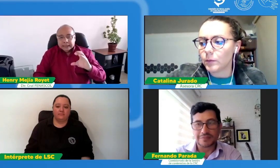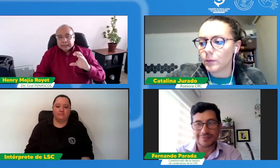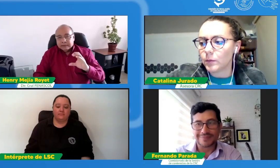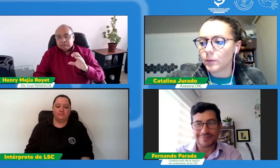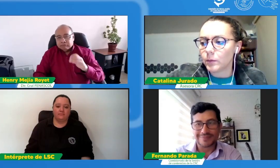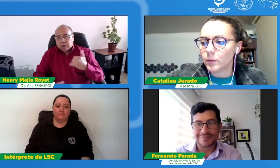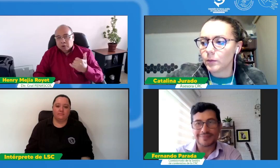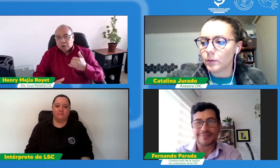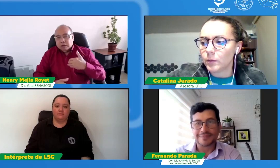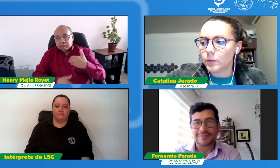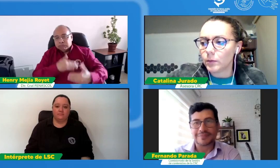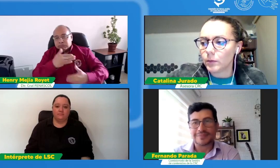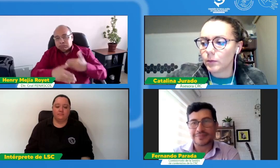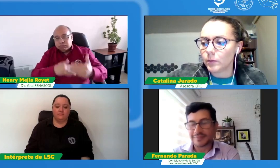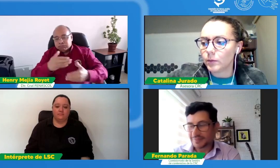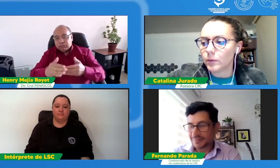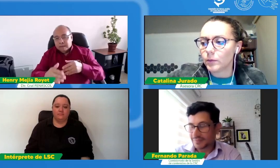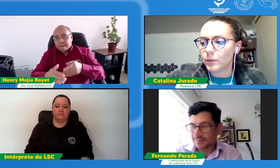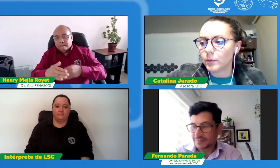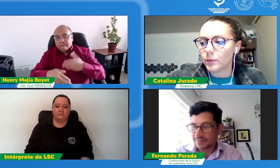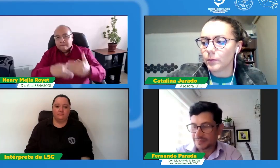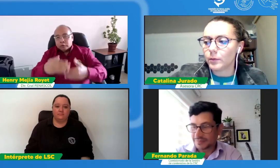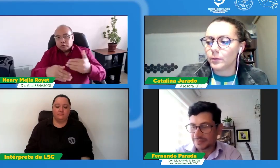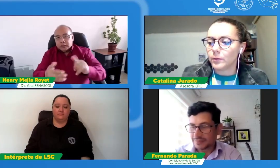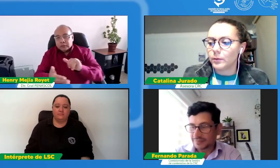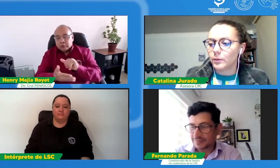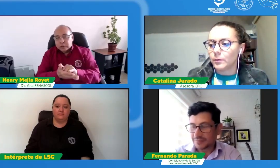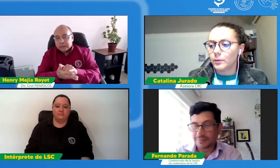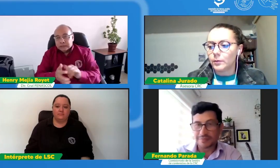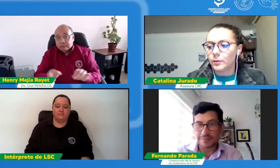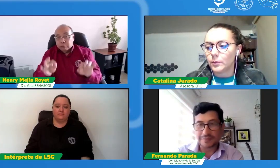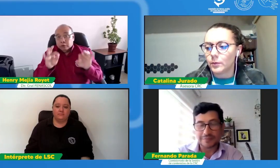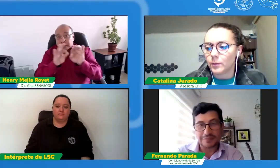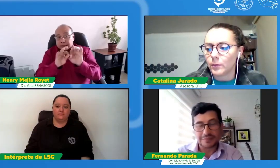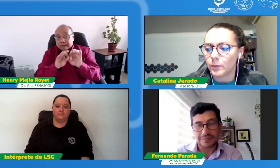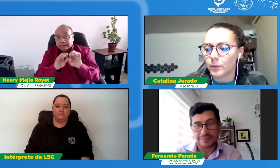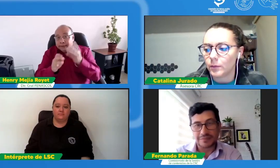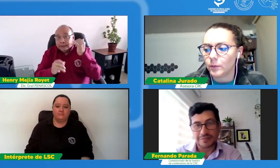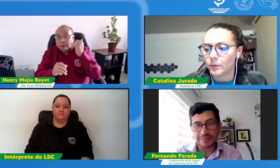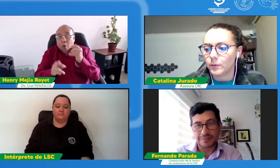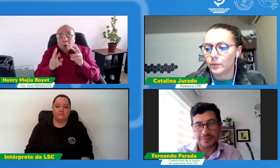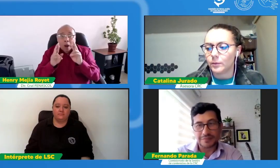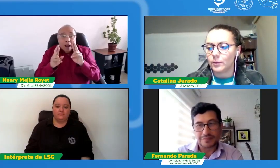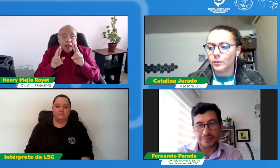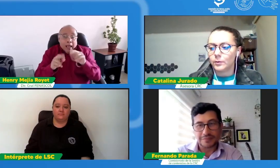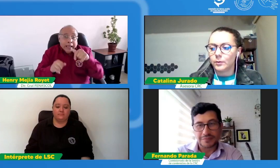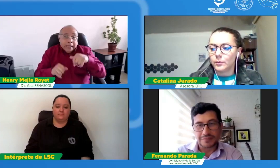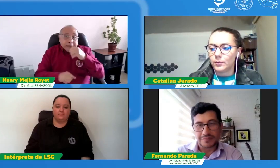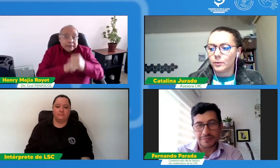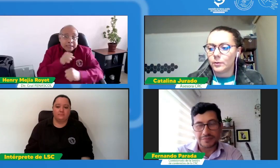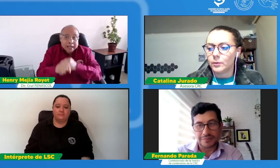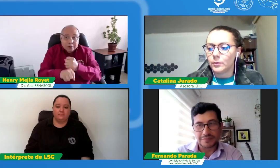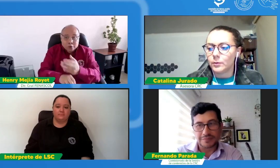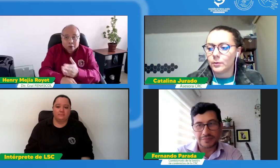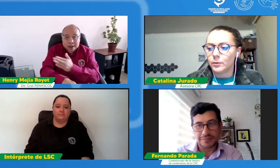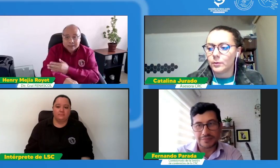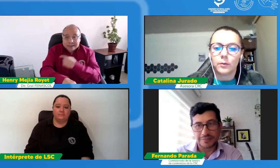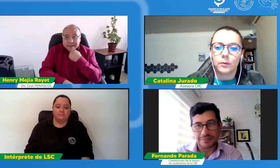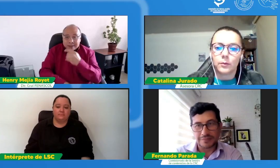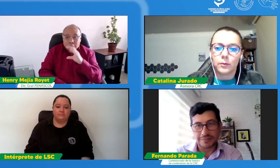poder escalarla debidamente y pues poder tener una respuesta por parte de nuestros invitados ojalá